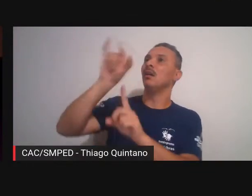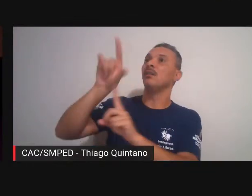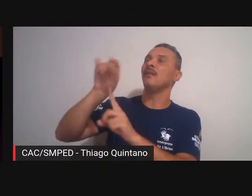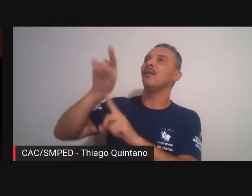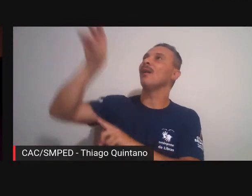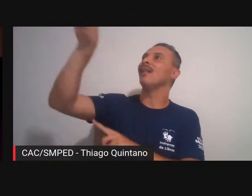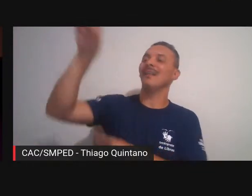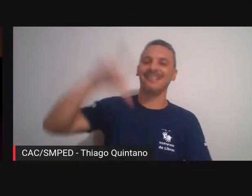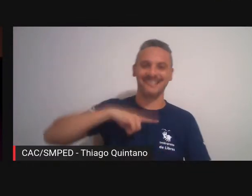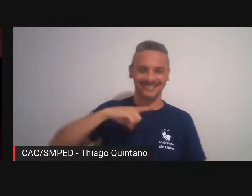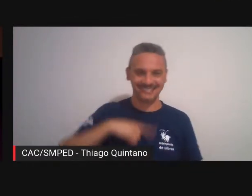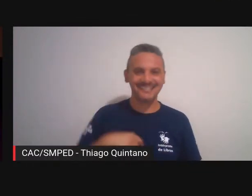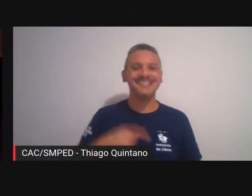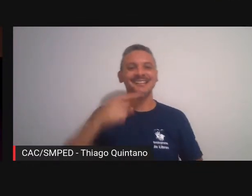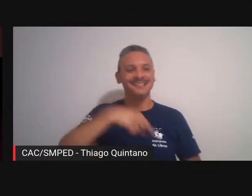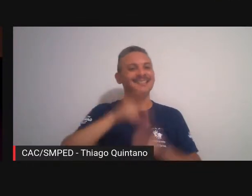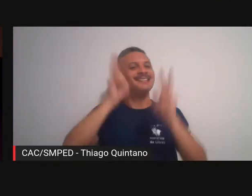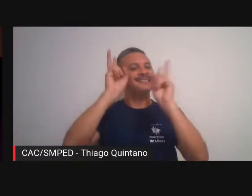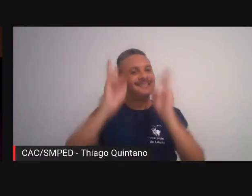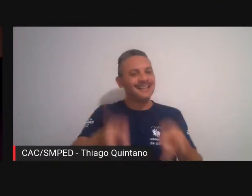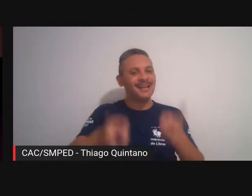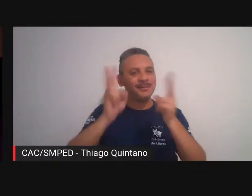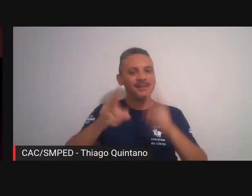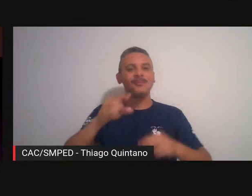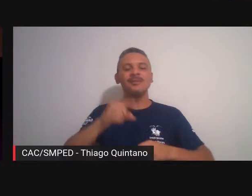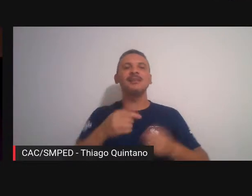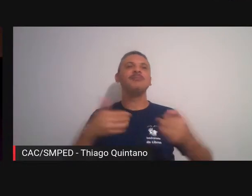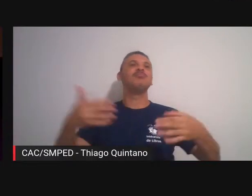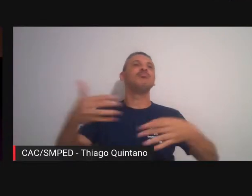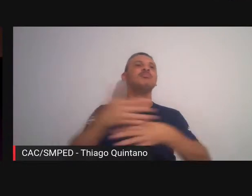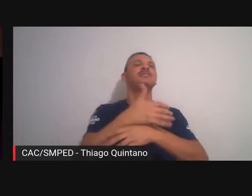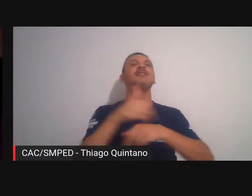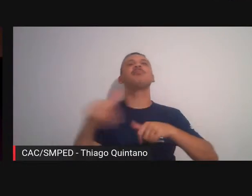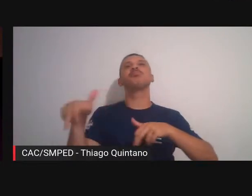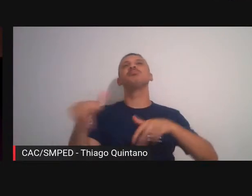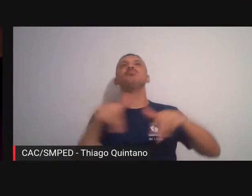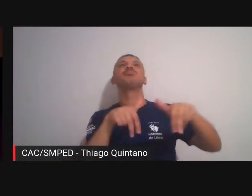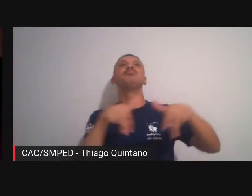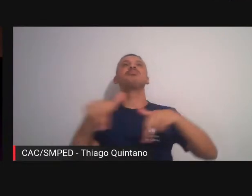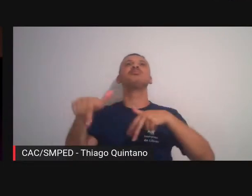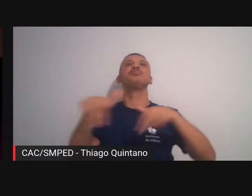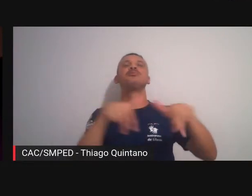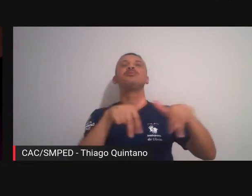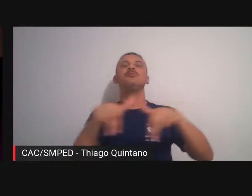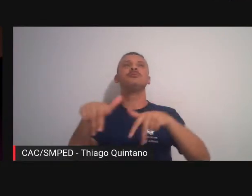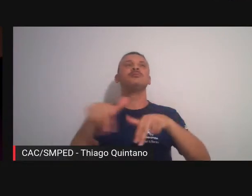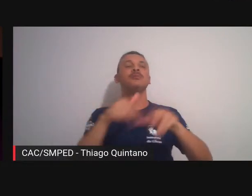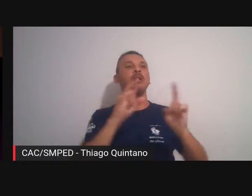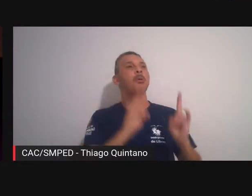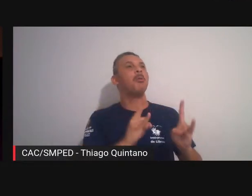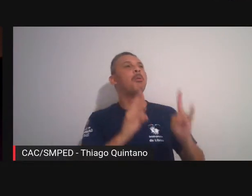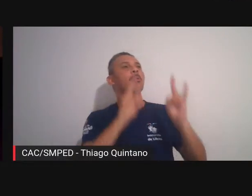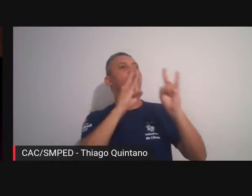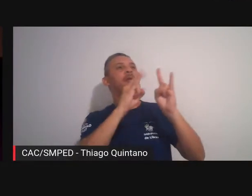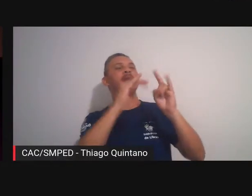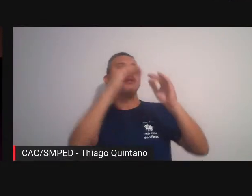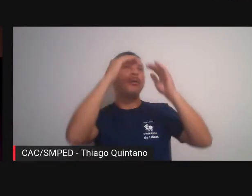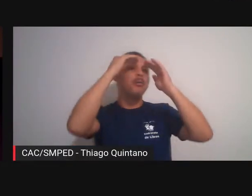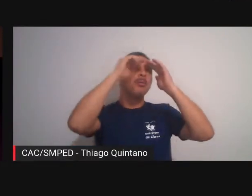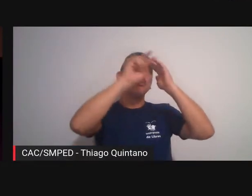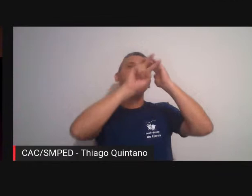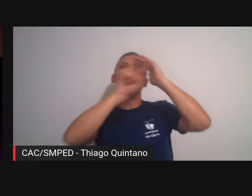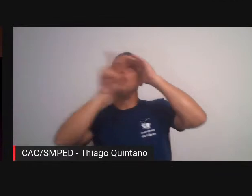quando você vai passando pela cidade num lugar mais alto sempre atrás de um prédio às vezes dá para ver uma